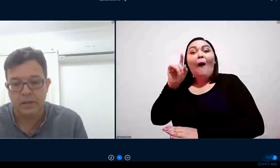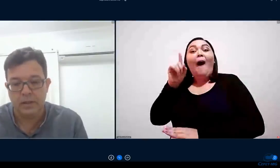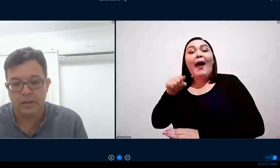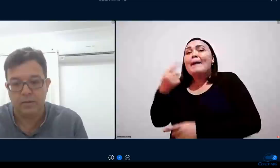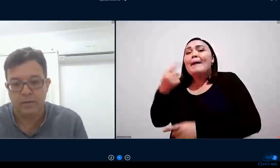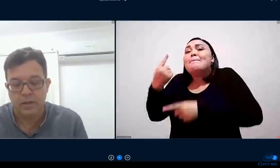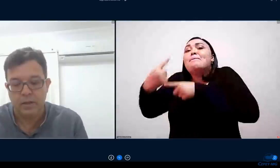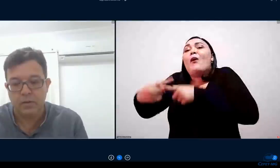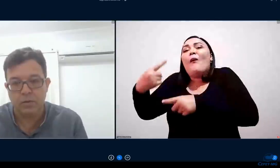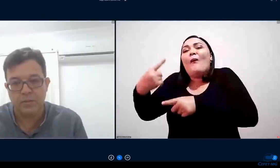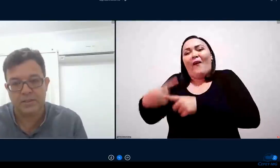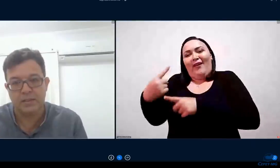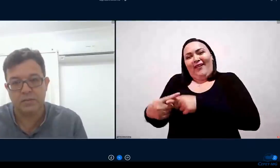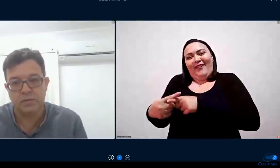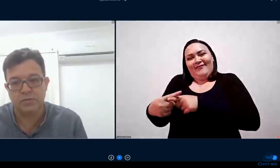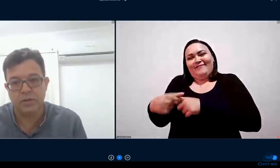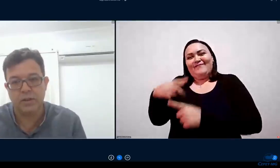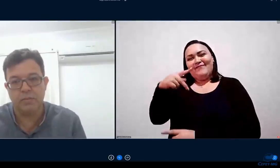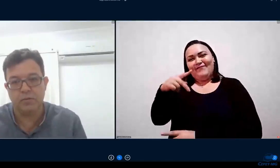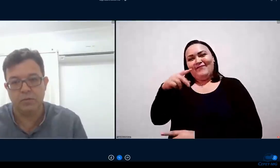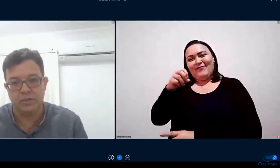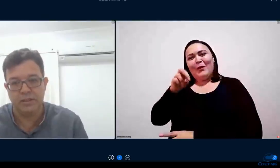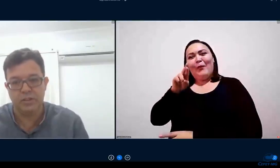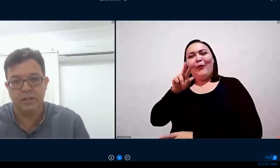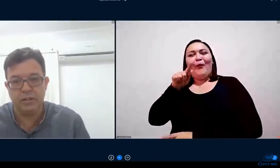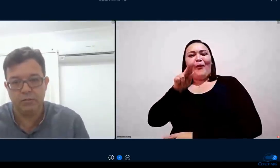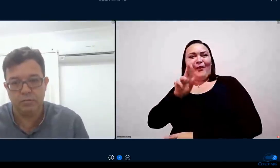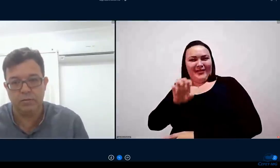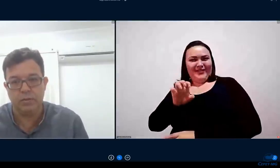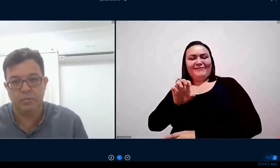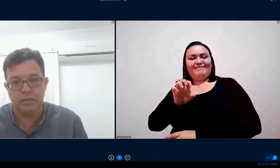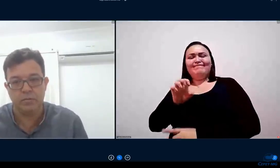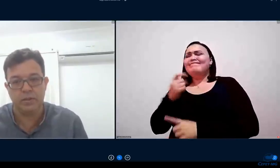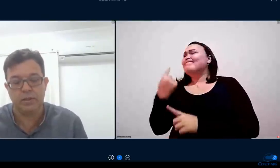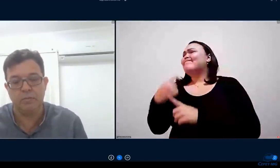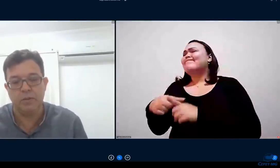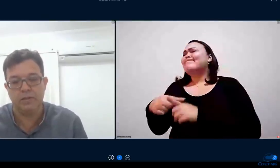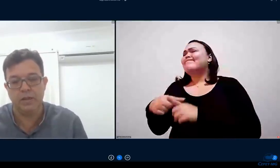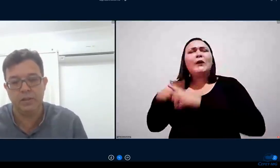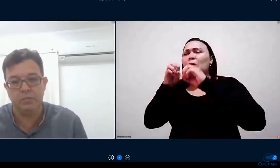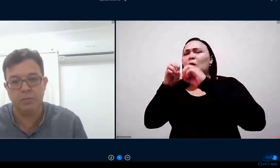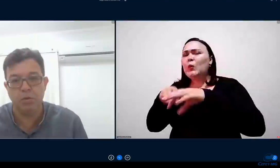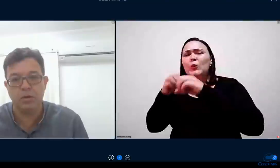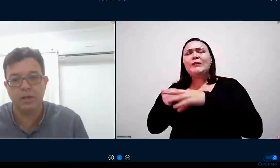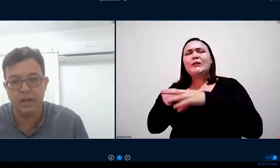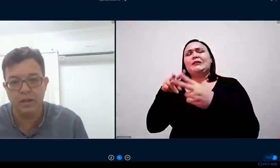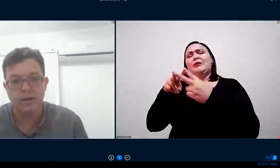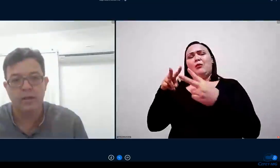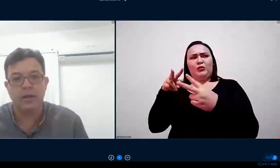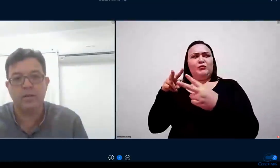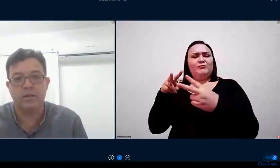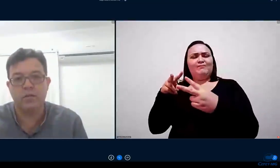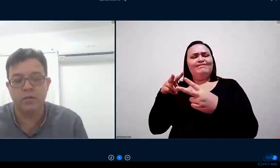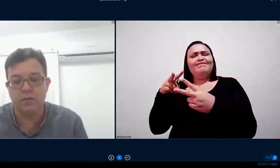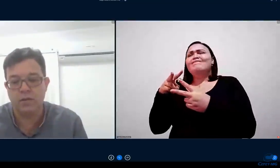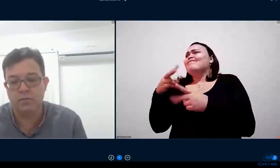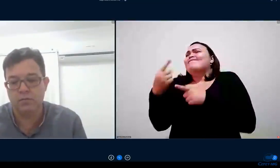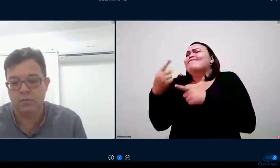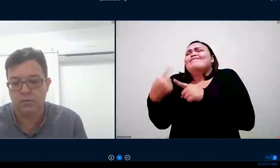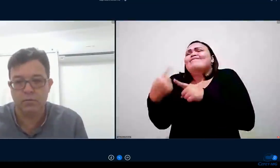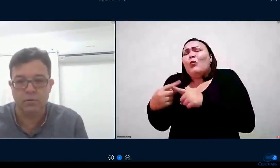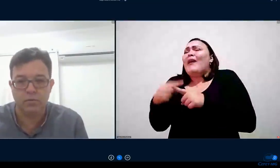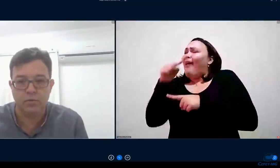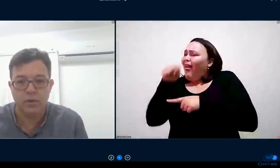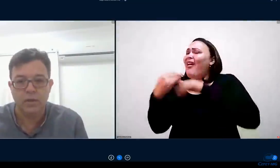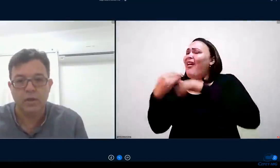começar então de fora mas começar de dentro não é pergunta que pode ser íntima porque essa instituição